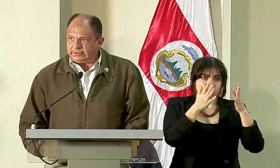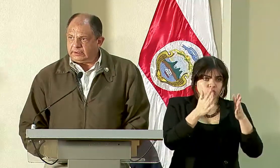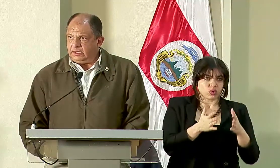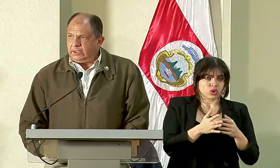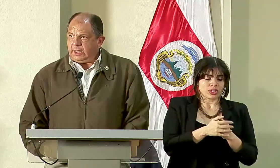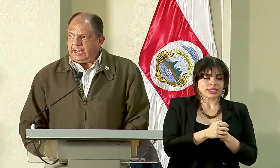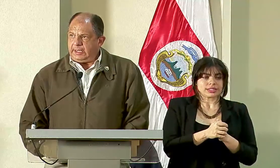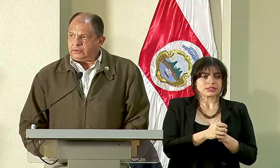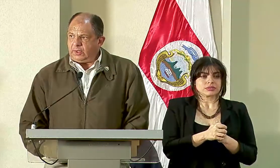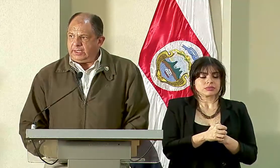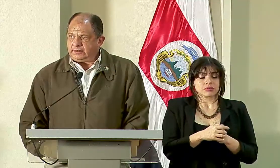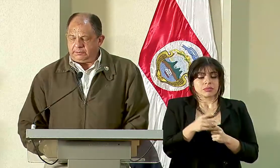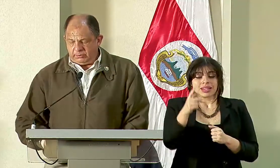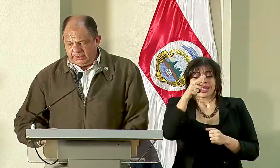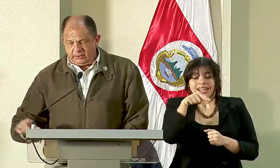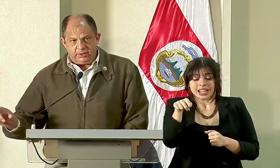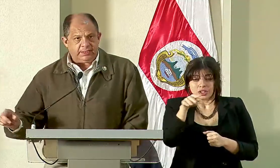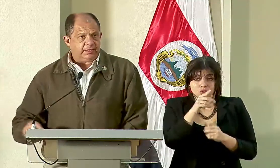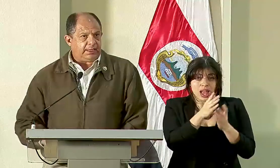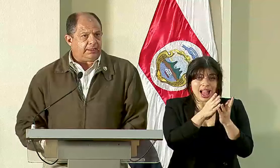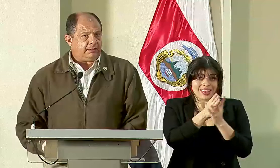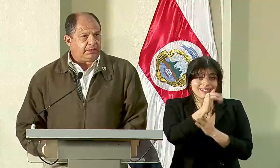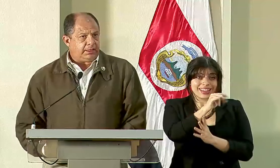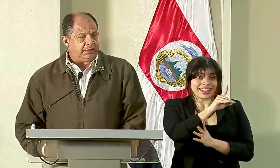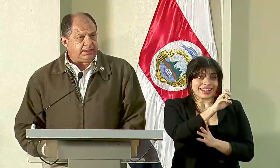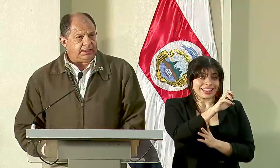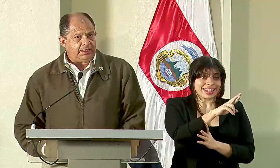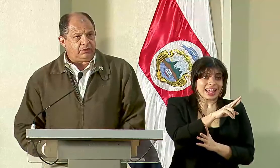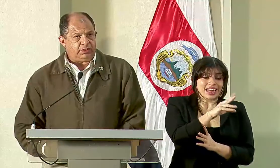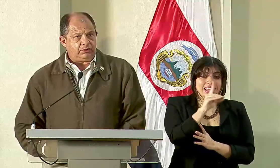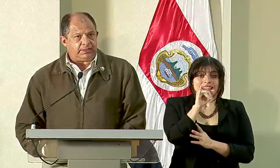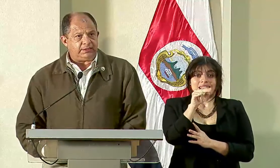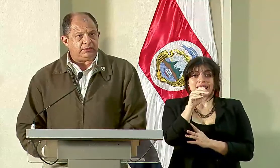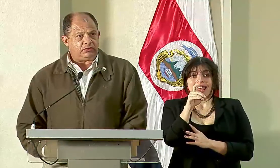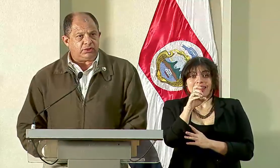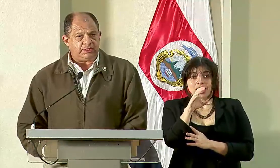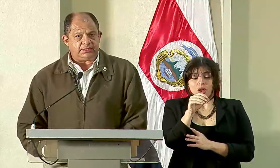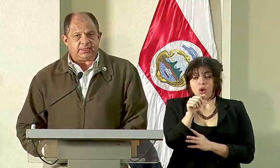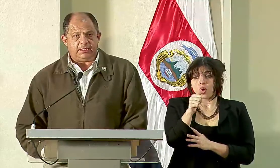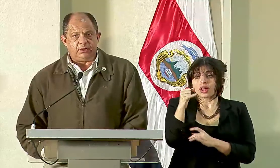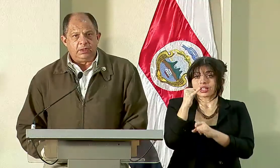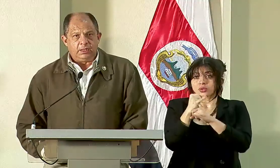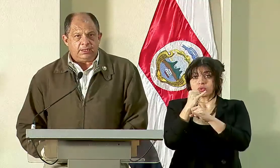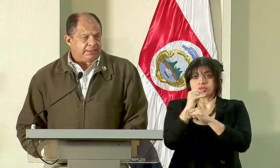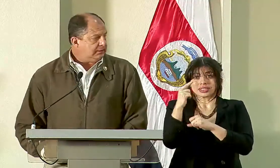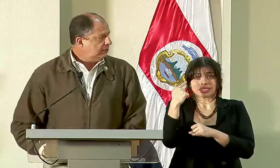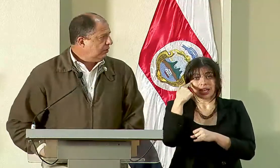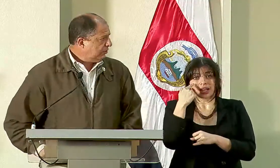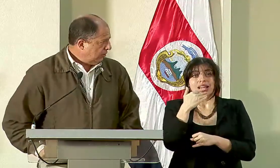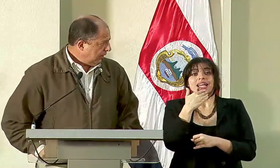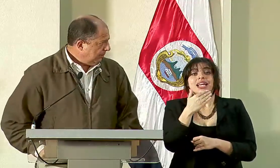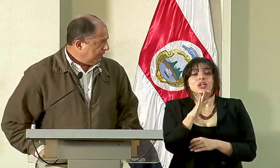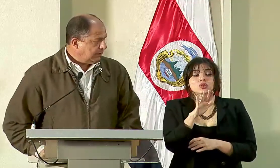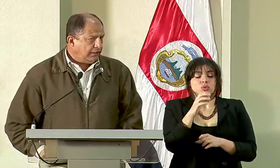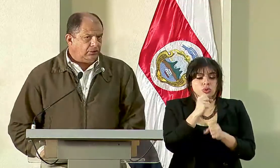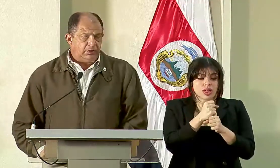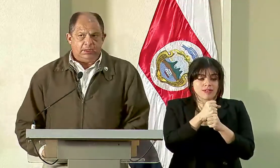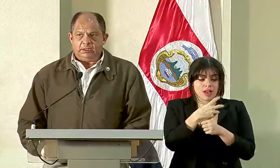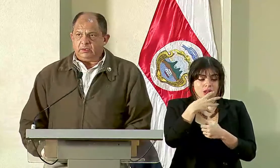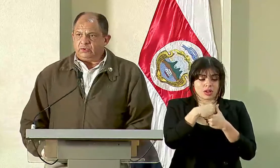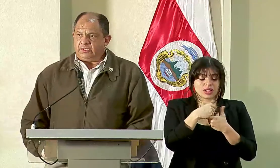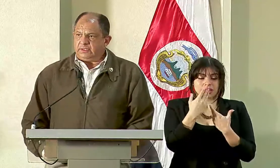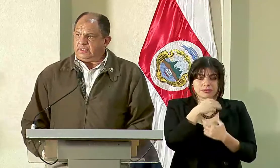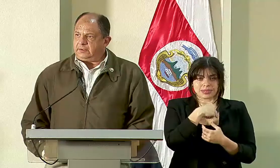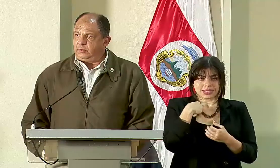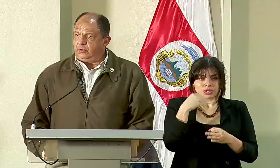productoras, a las cuales, por medio del INDER, de DINADECO y de otras instituciones del Estado, gracias a su gestión en el Ministerio